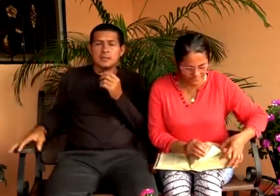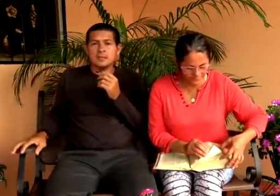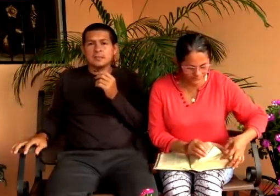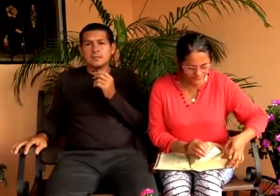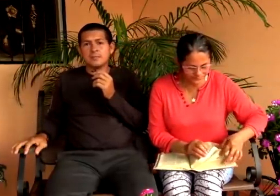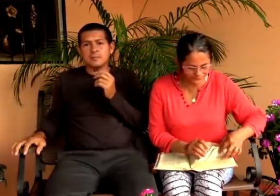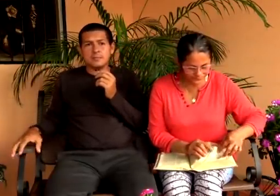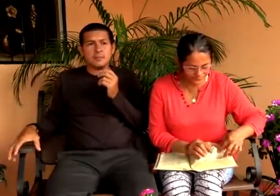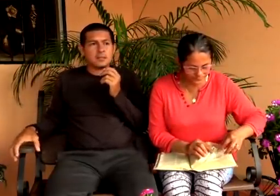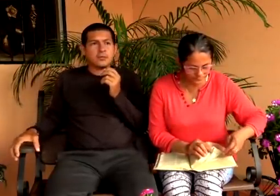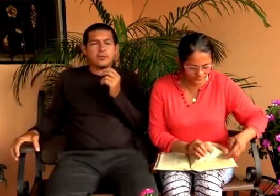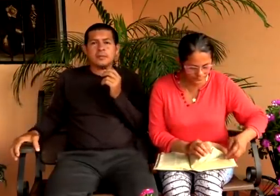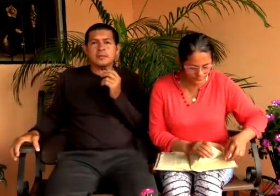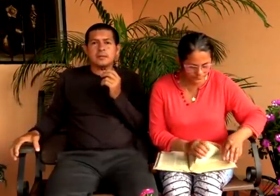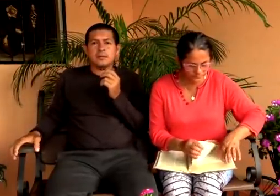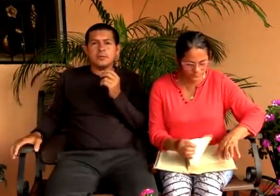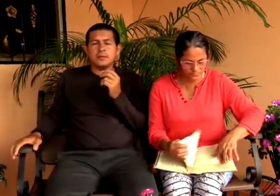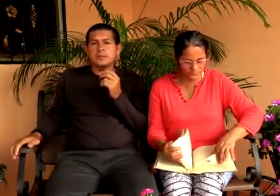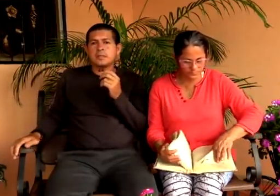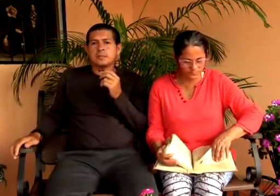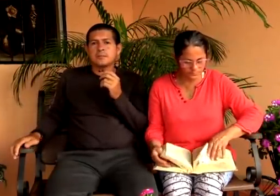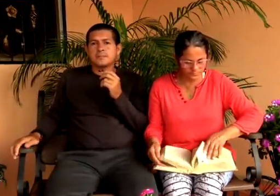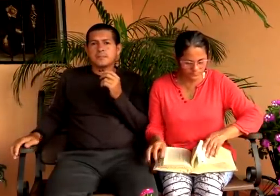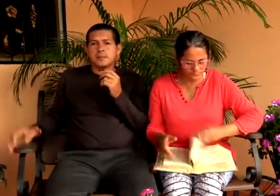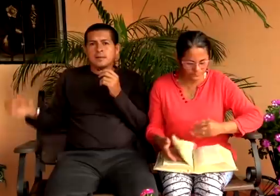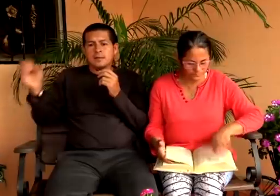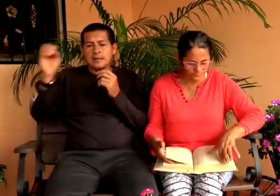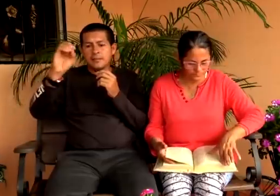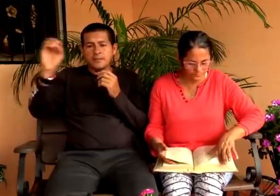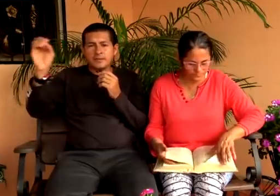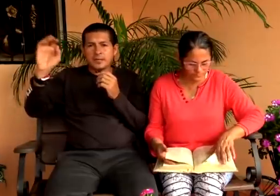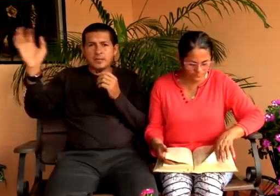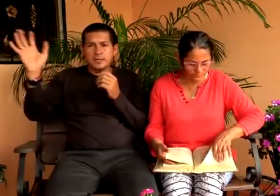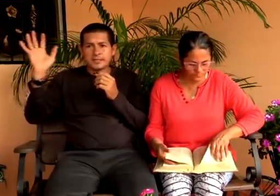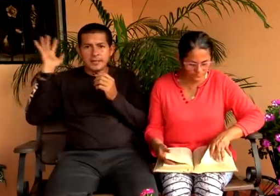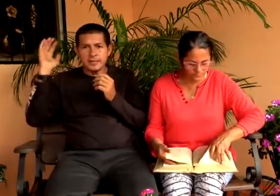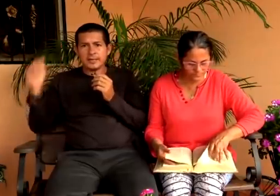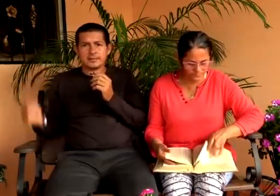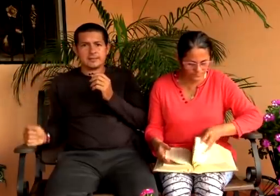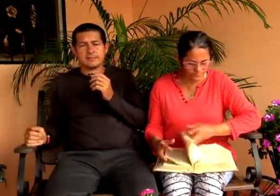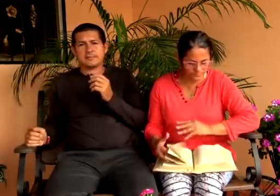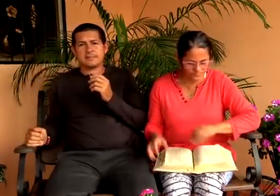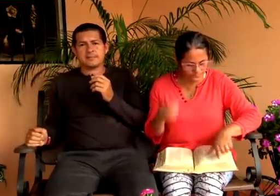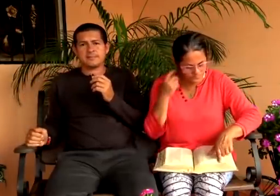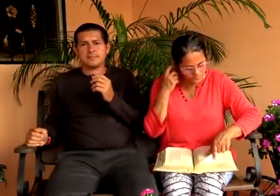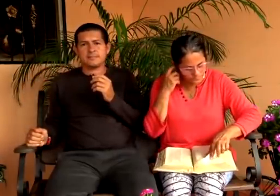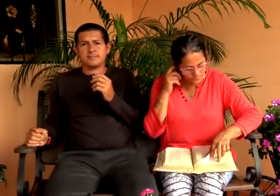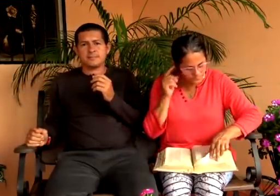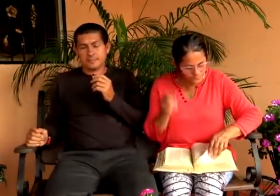7 Mateo 1 22 23 la profecía de Isaías